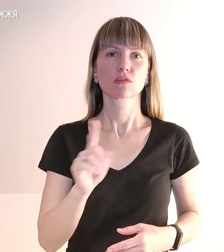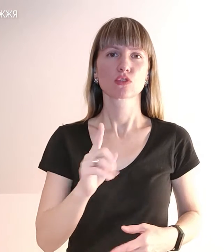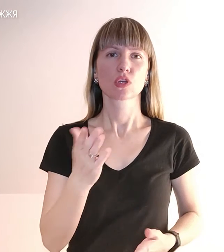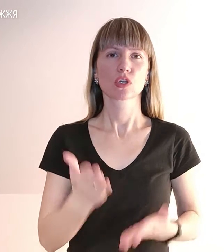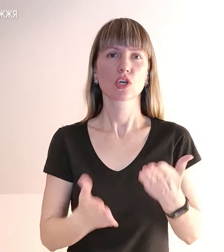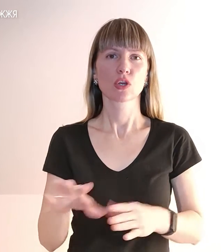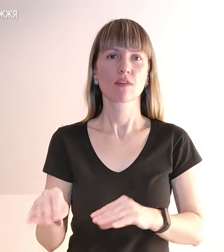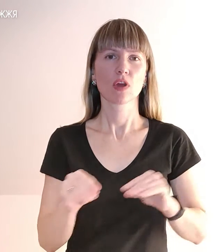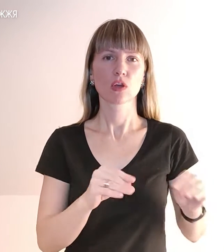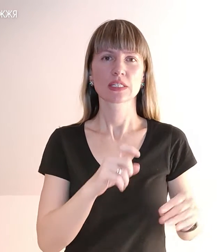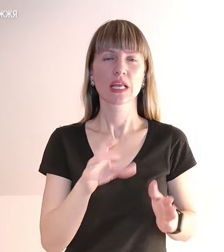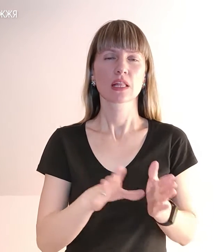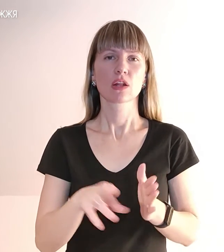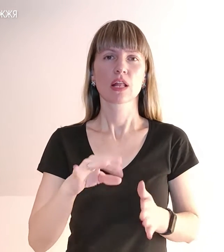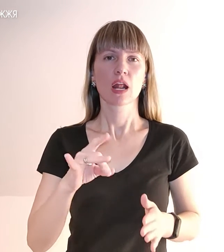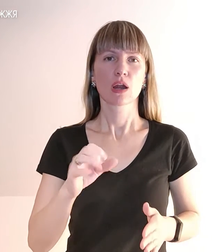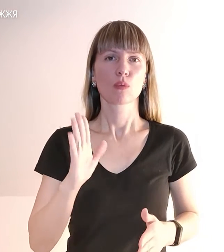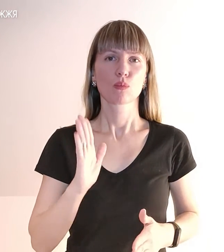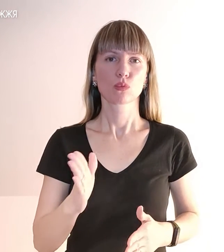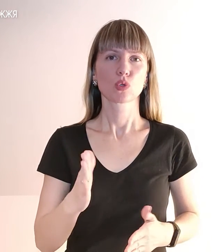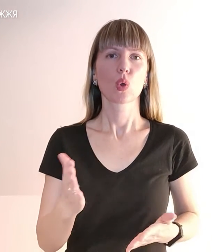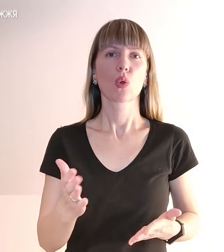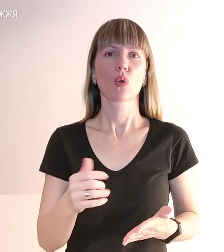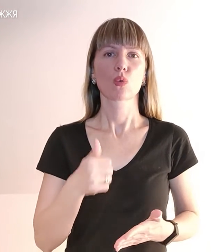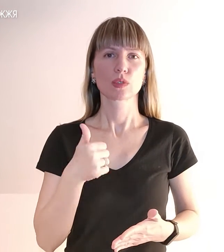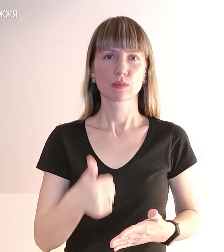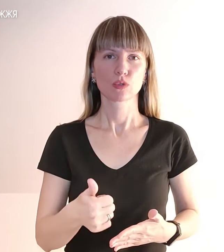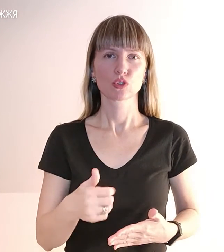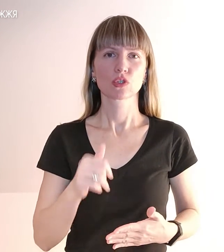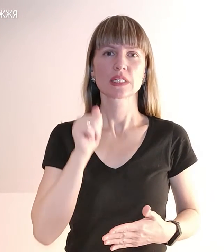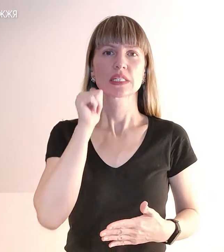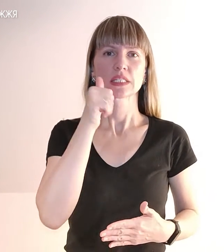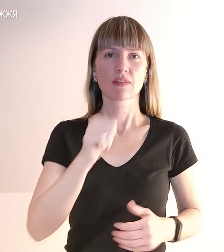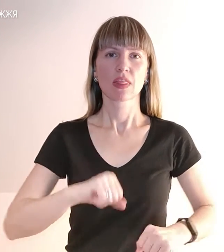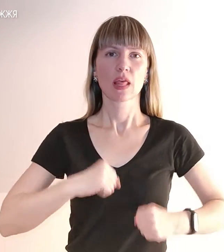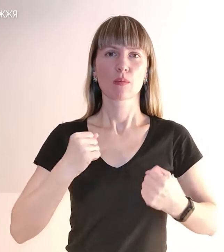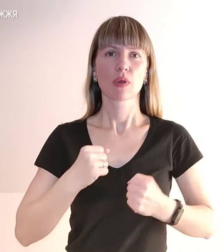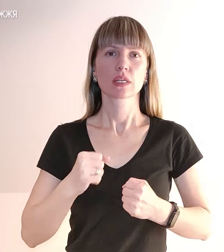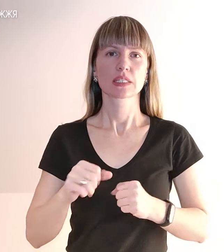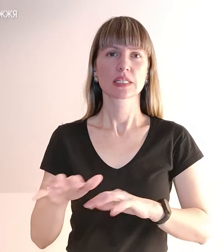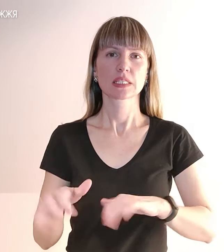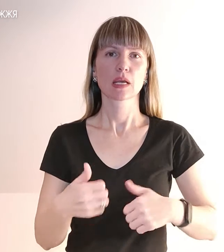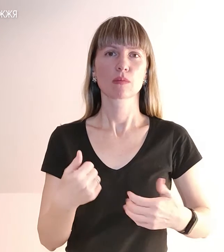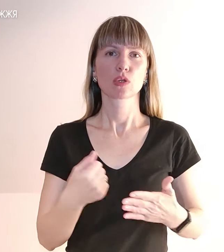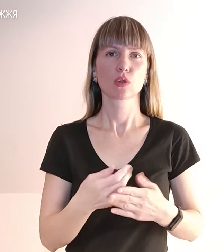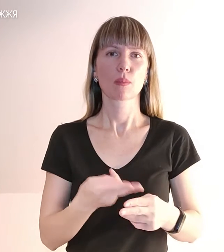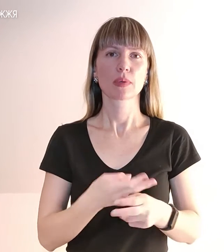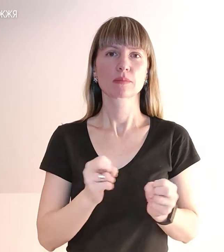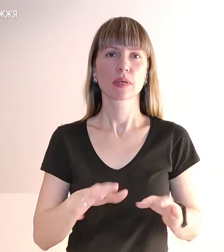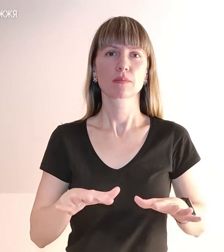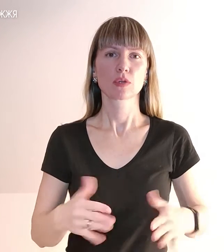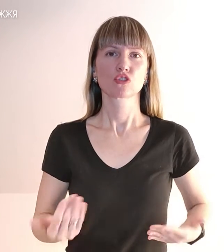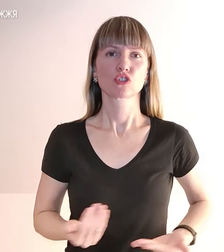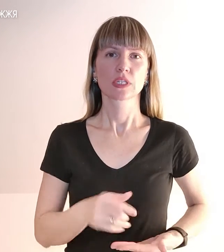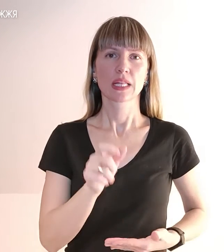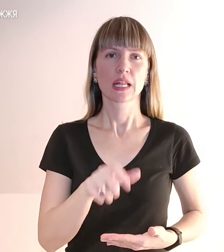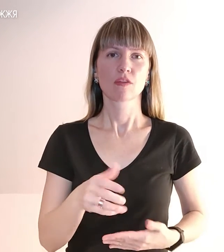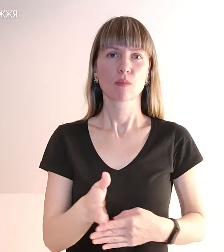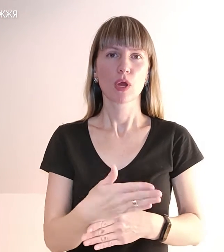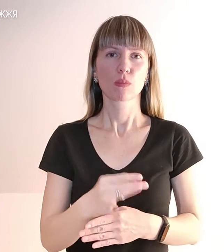евакуація з Енергодара відбудеться успішно таки, завтра намагатимуться вивезти до безпечного місця жителів Маріуполя та Бердяцька.